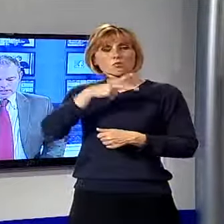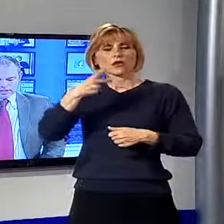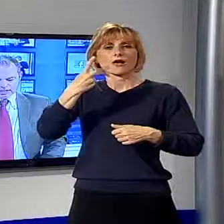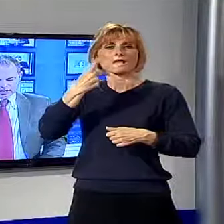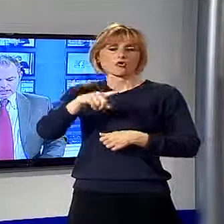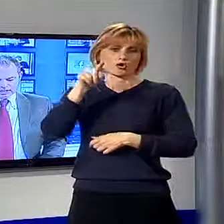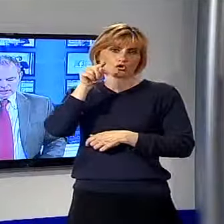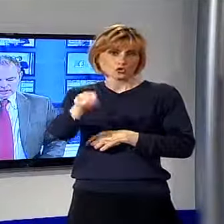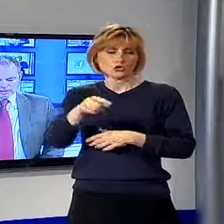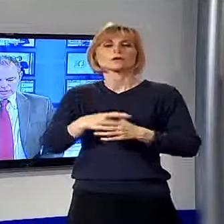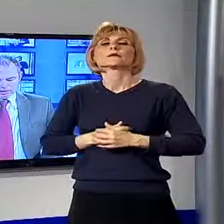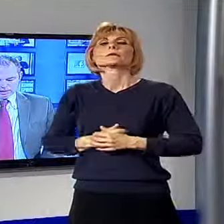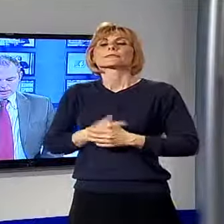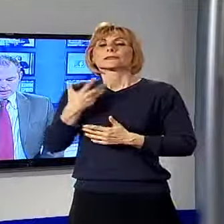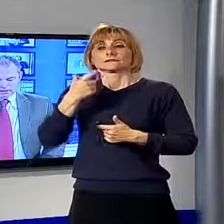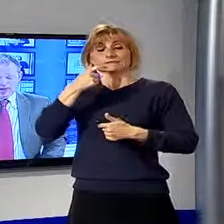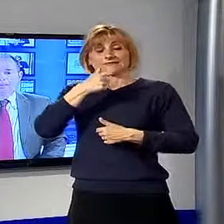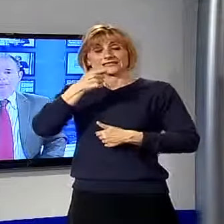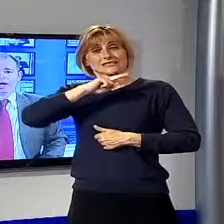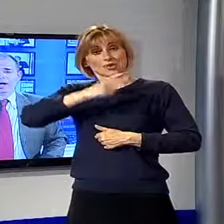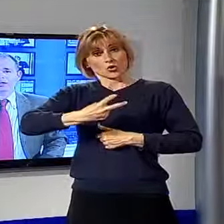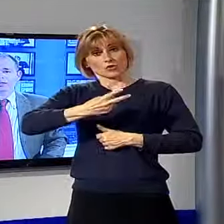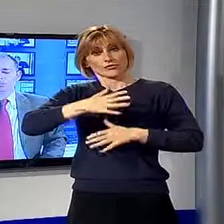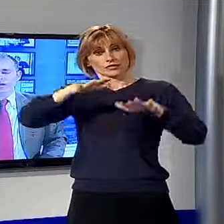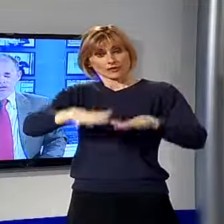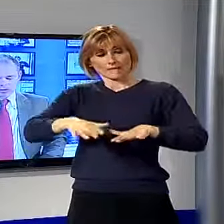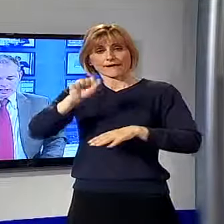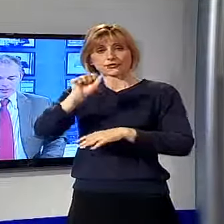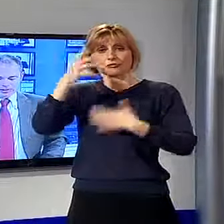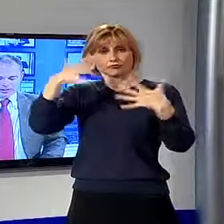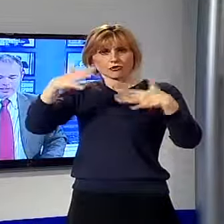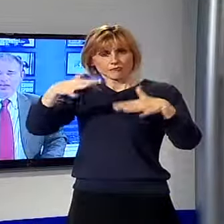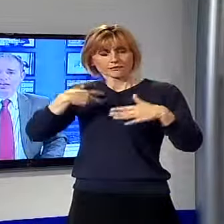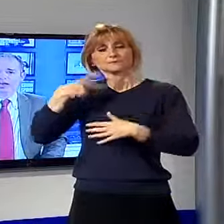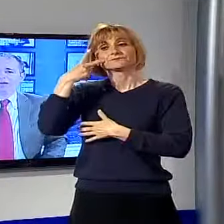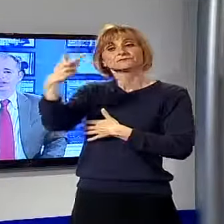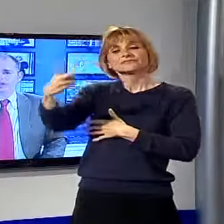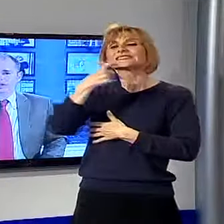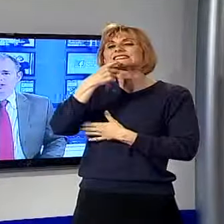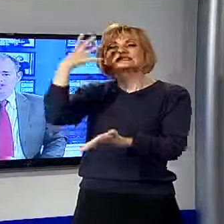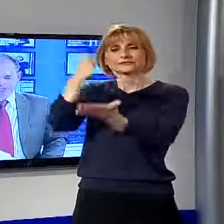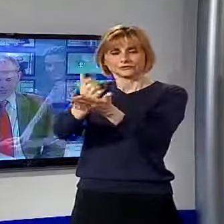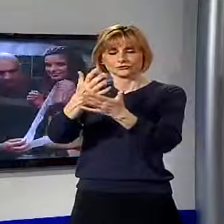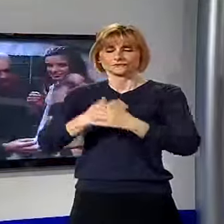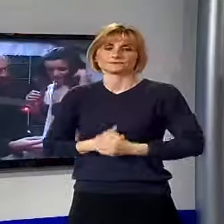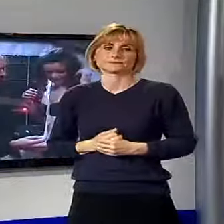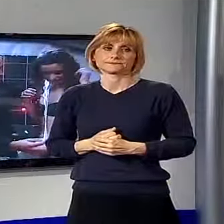stata la seconda tappa ad Alto Pascio. Andiamo a vedere chi è la vincitrice.